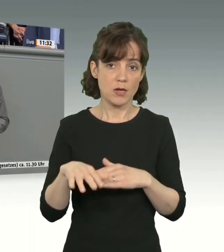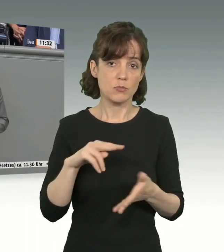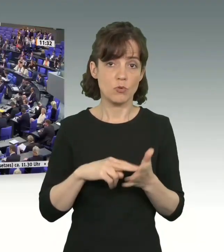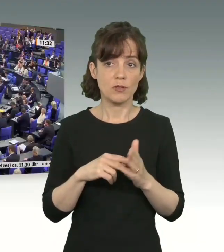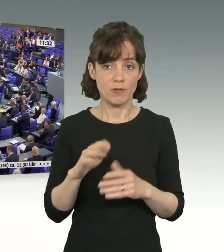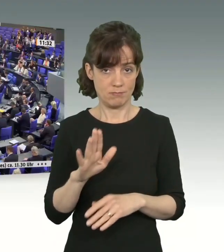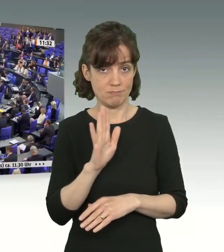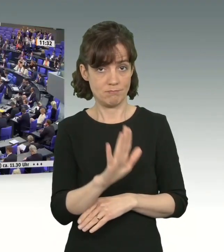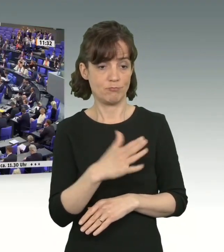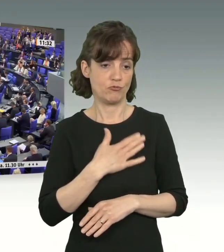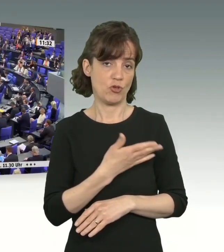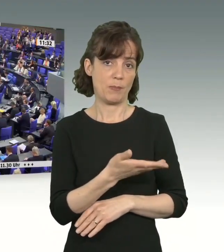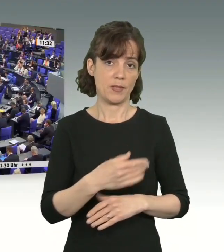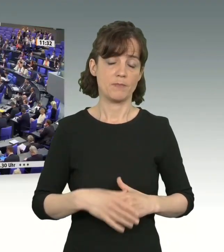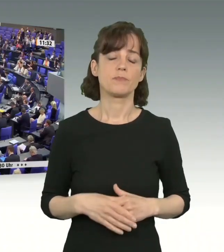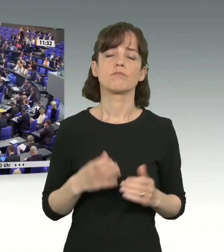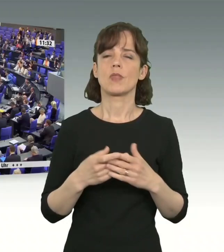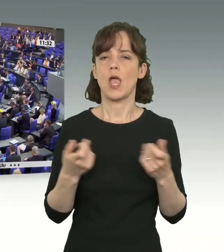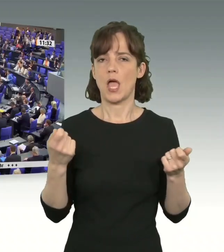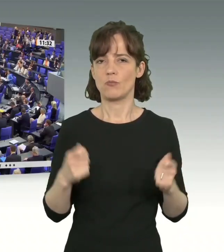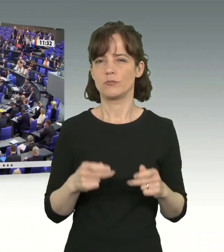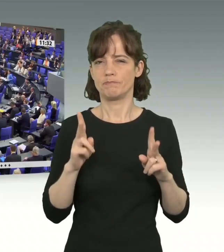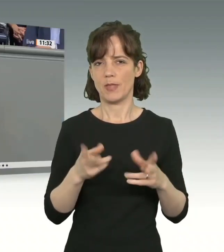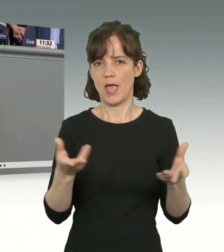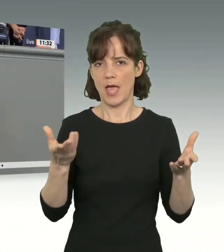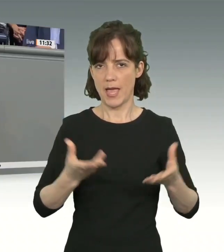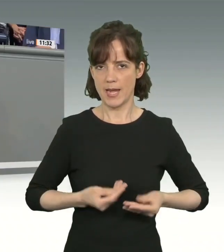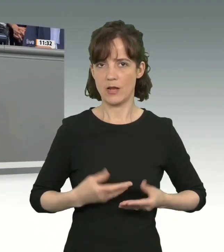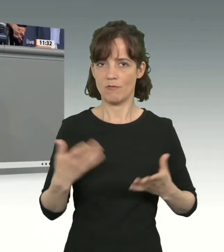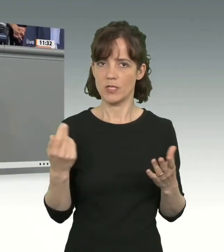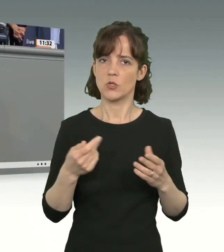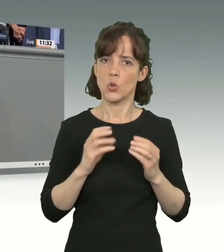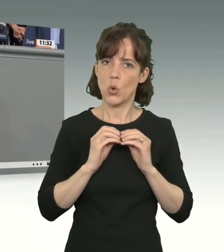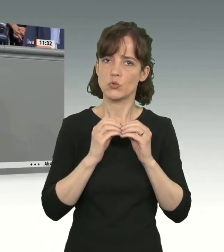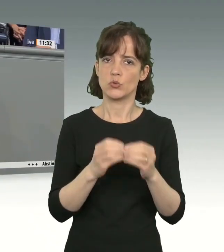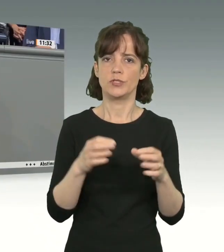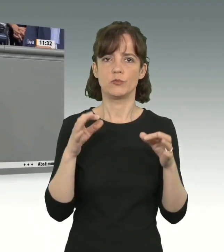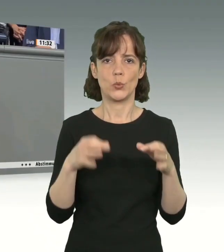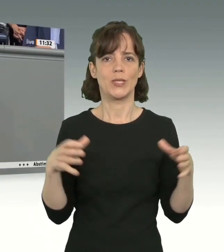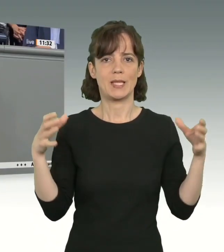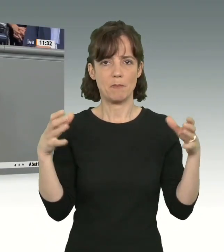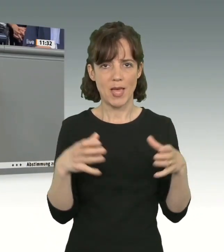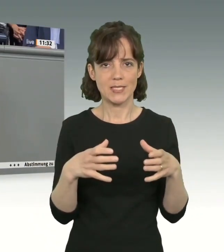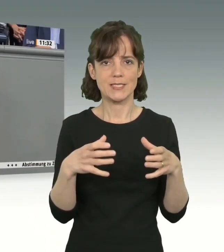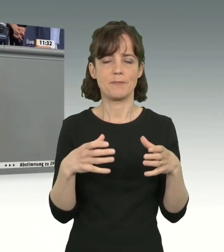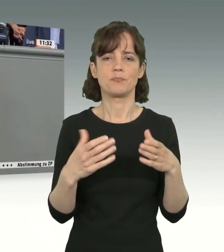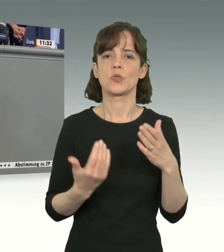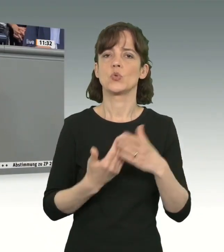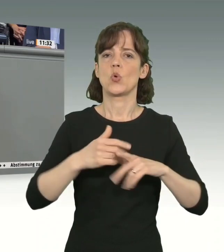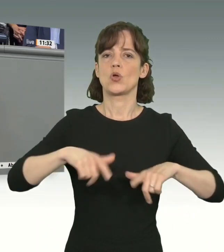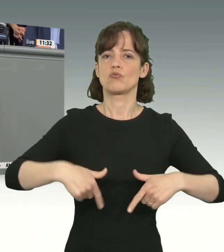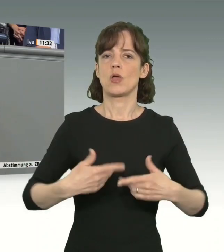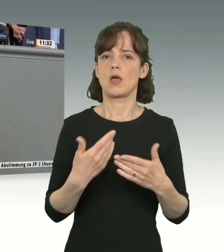Und deswegen abschließend. Ich lade Sie herzlich dazu ein, dass wir konstruktiv gemeinsam an einem Neustart in der